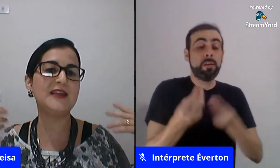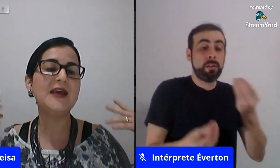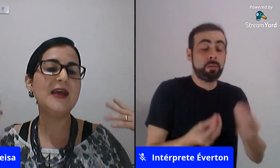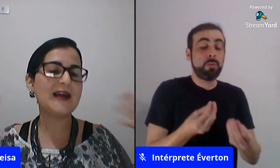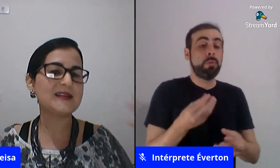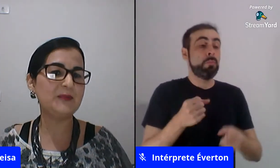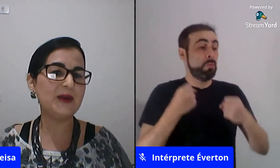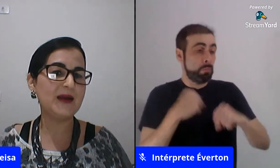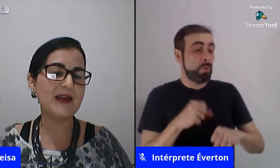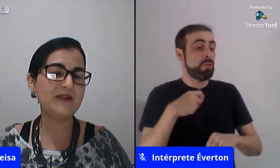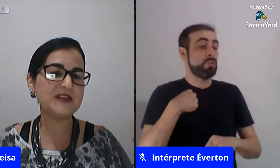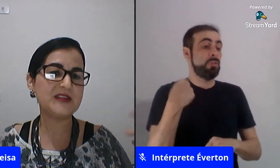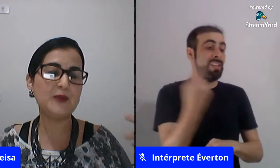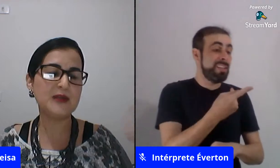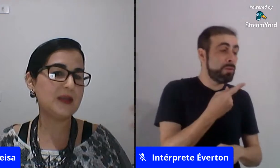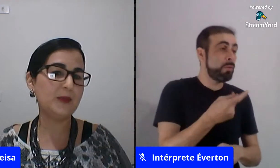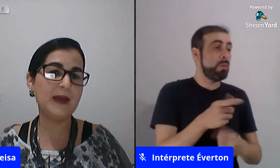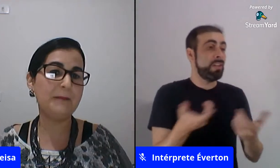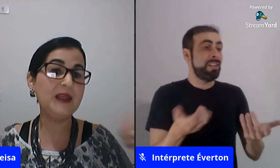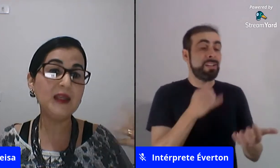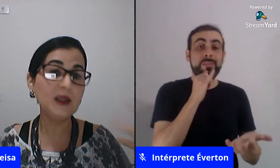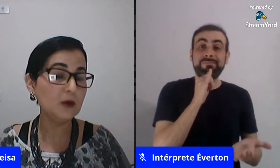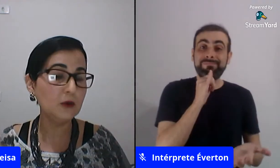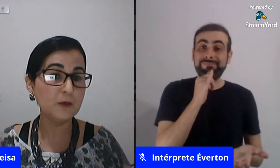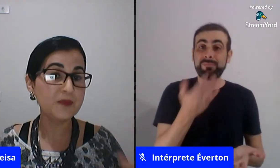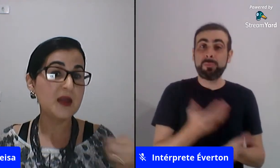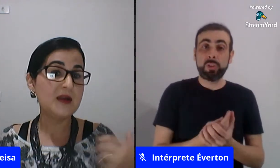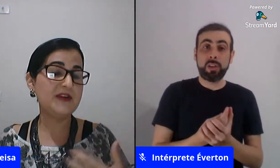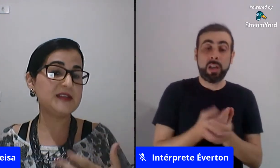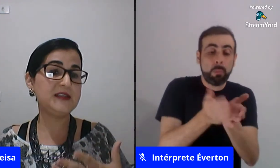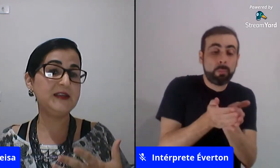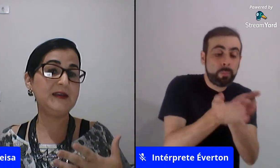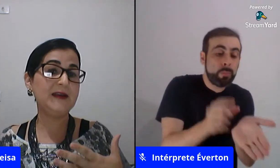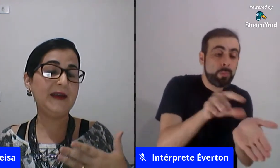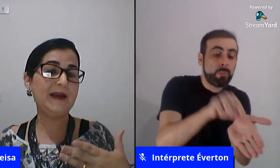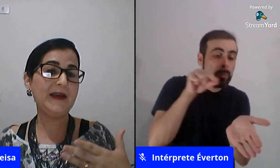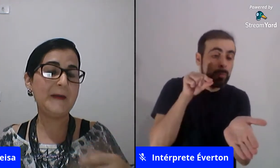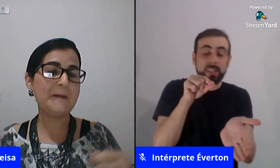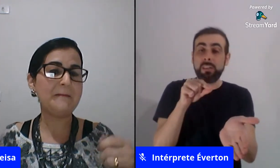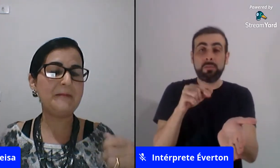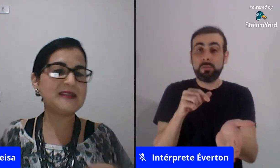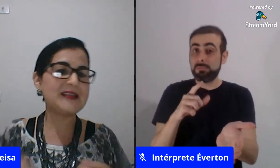fazer por exemplo bingo fazer